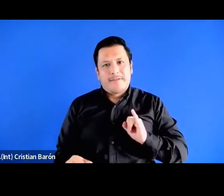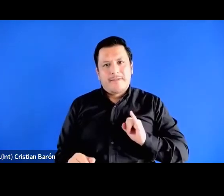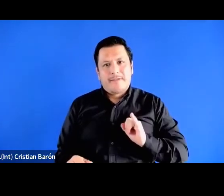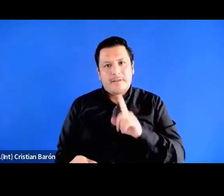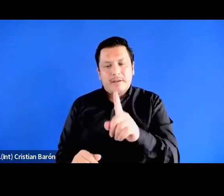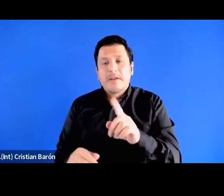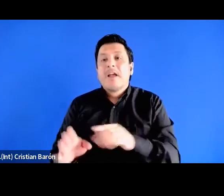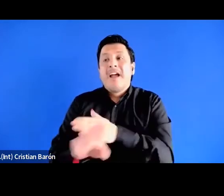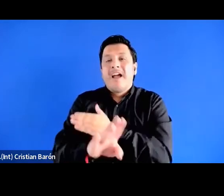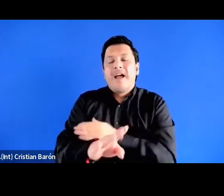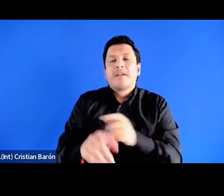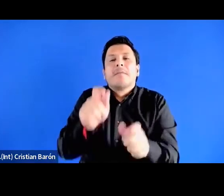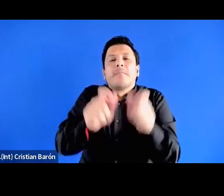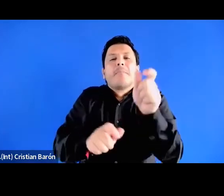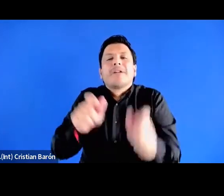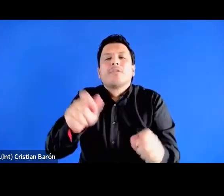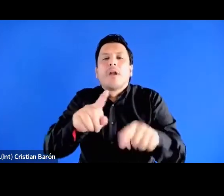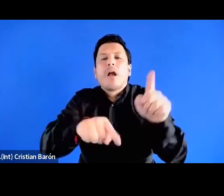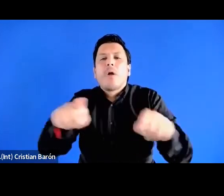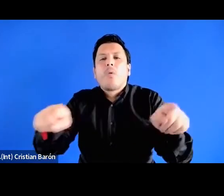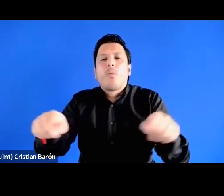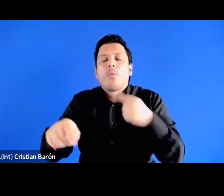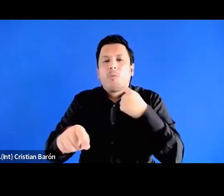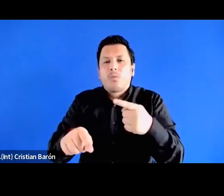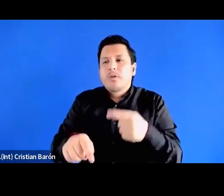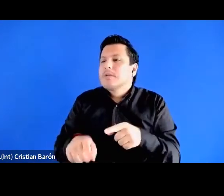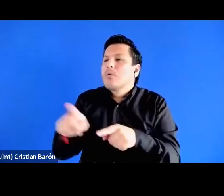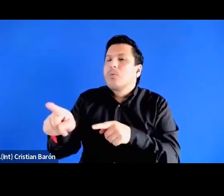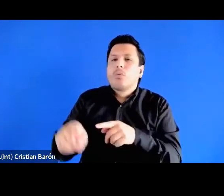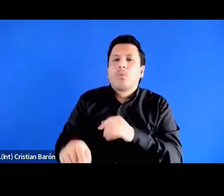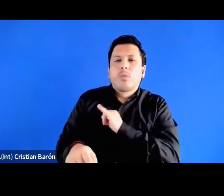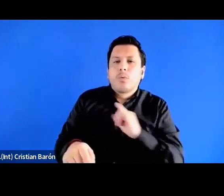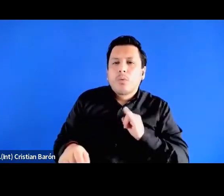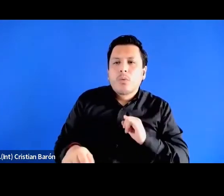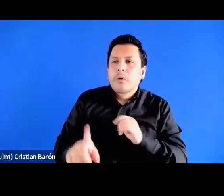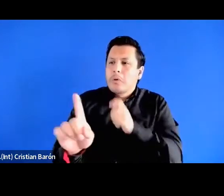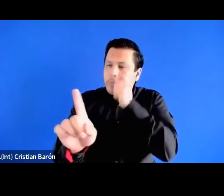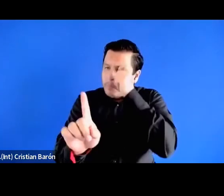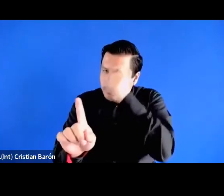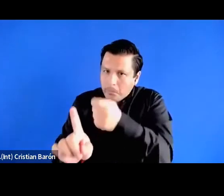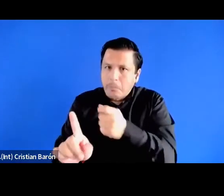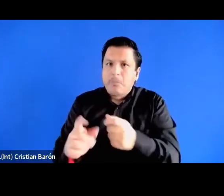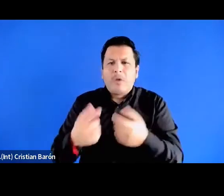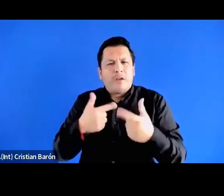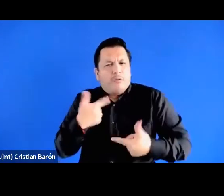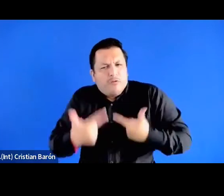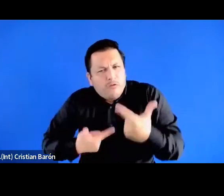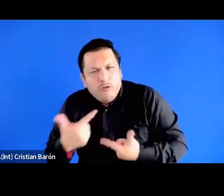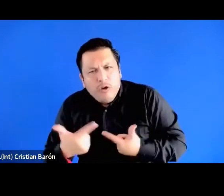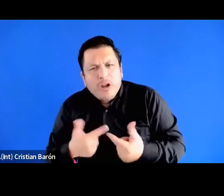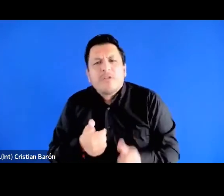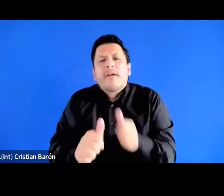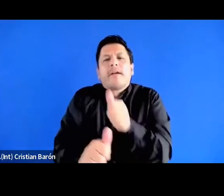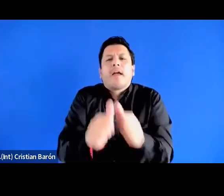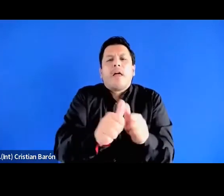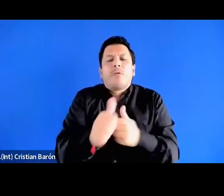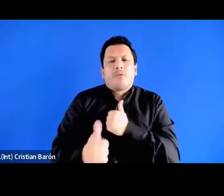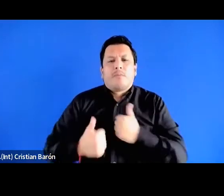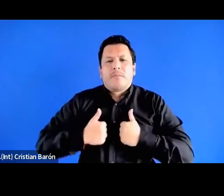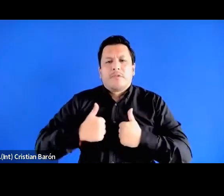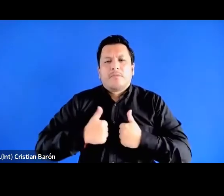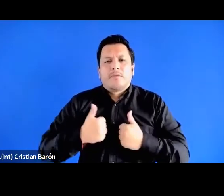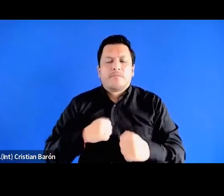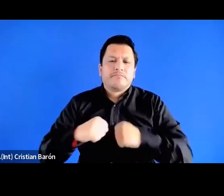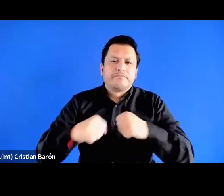en la mayoría lo ven como un asunto individual ¿no? de meritocracia de esfuerzo propio etcétera entonces